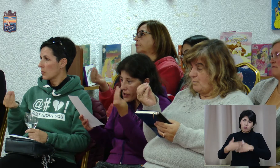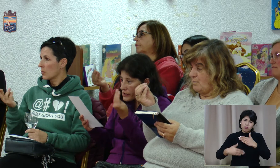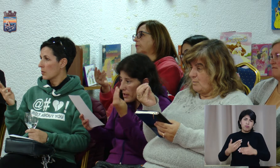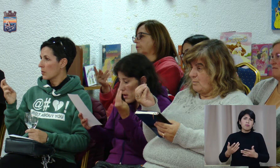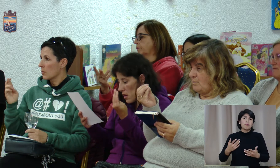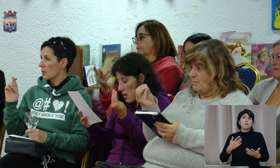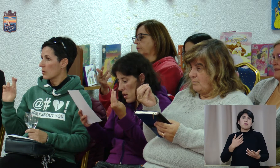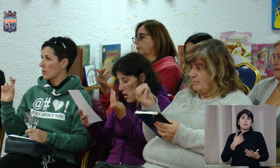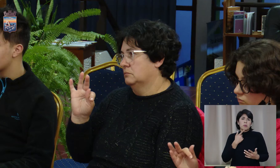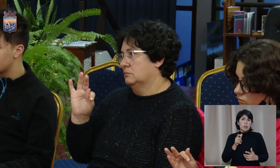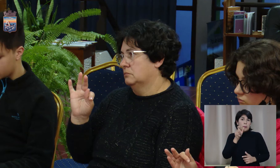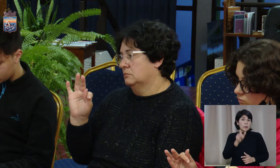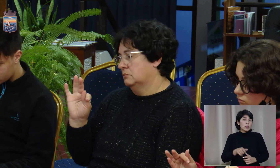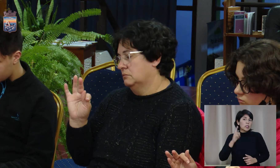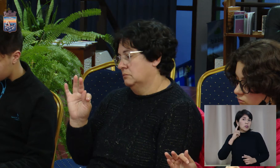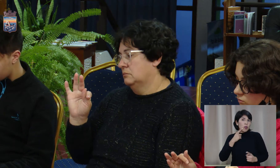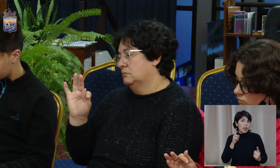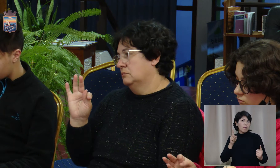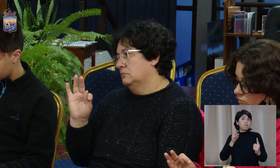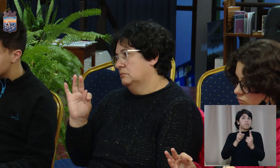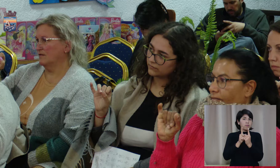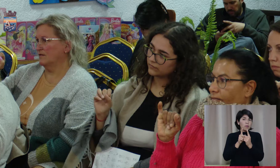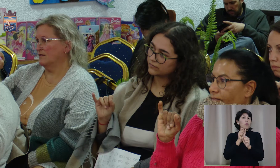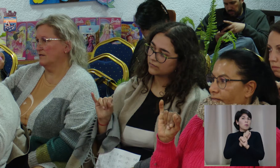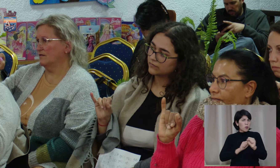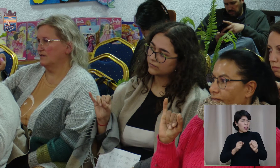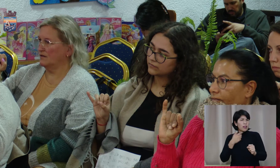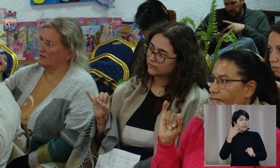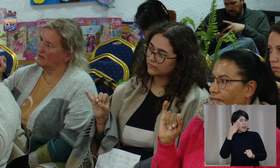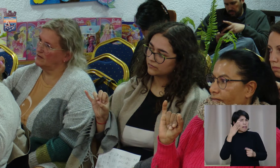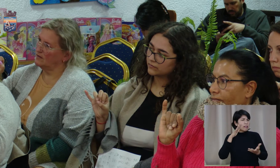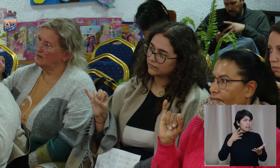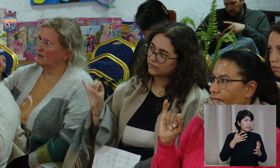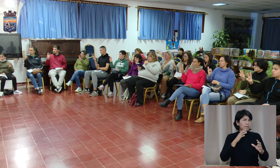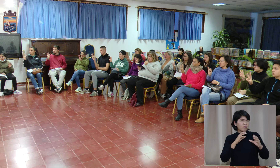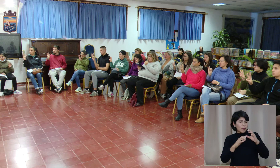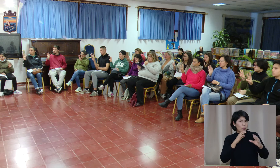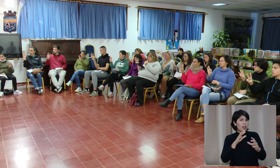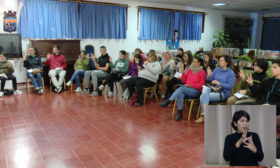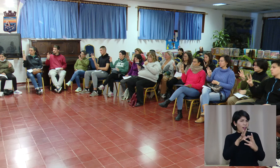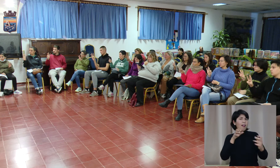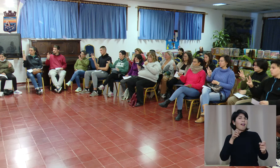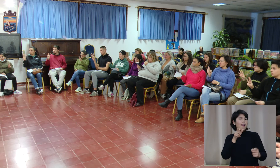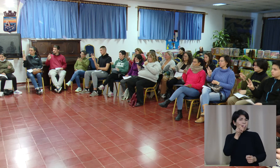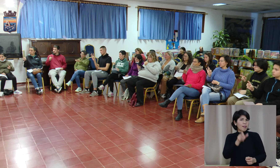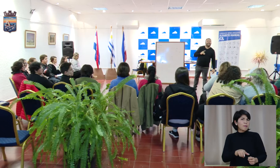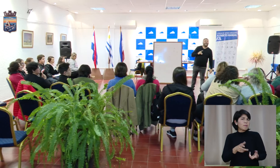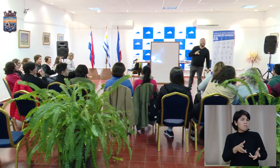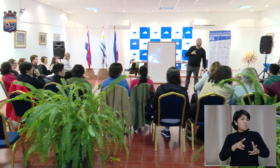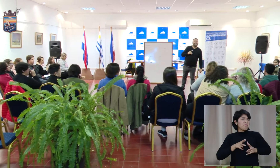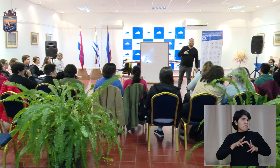encontramos y nos enfrentamos frente a una persona sorda, sí vamos a saber por lo menos interpretar lo que la persona